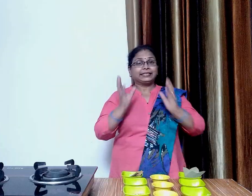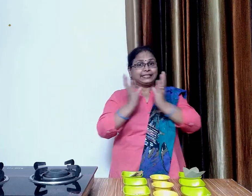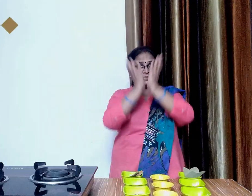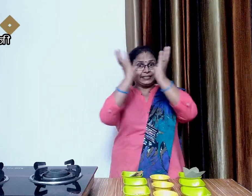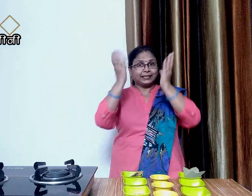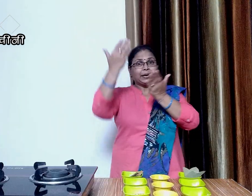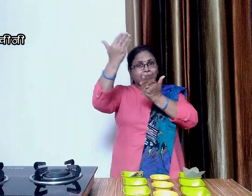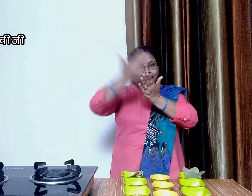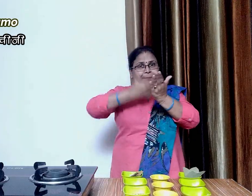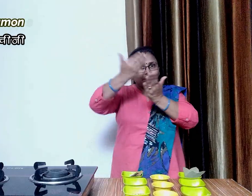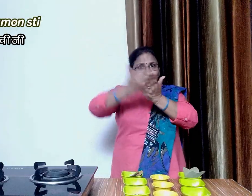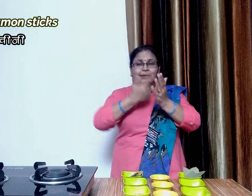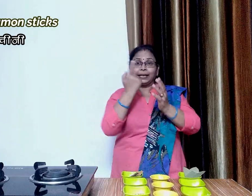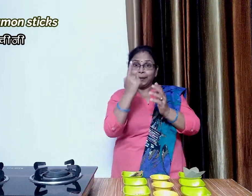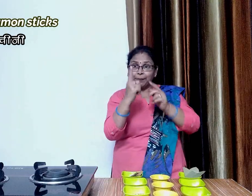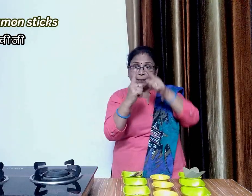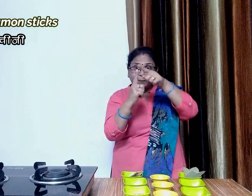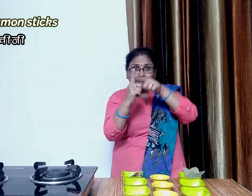दो इंच की साइज वाली चार दाल चीनी